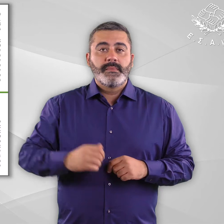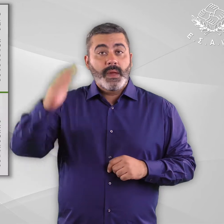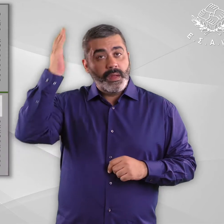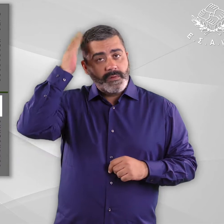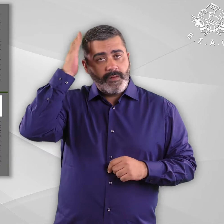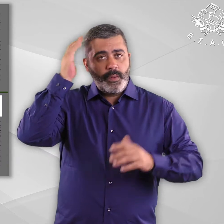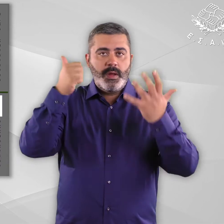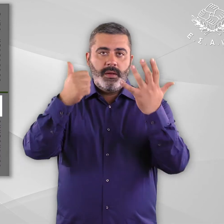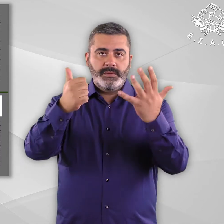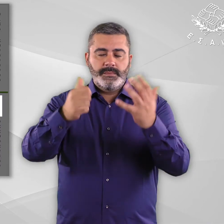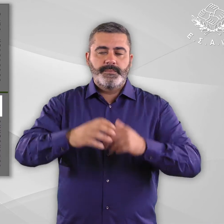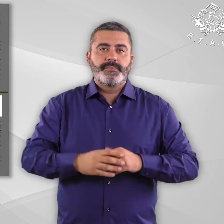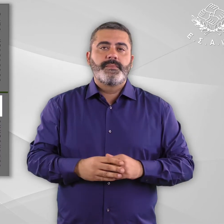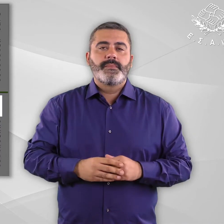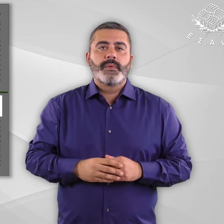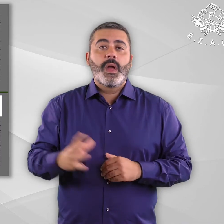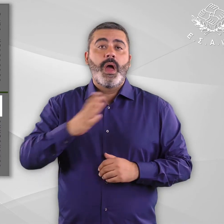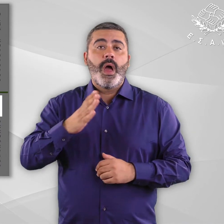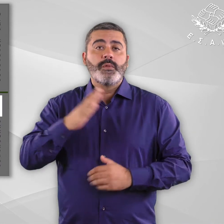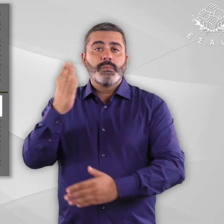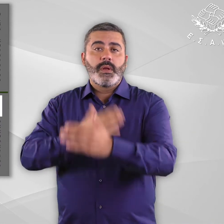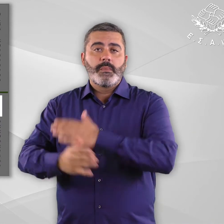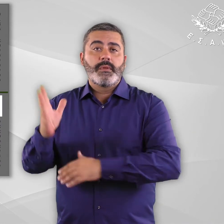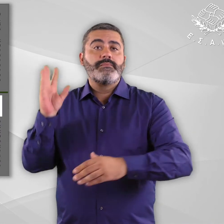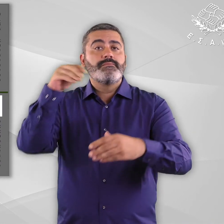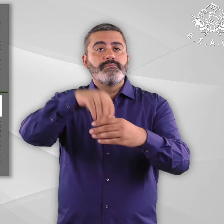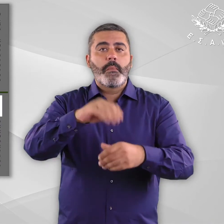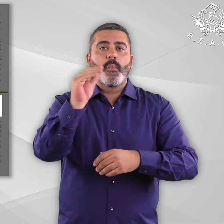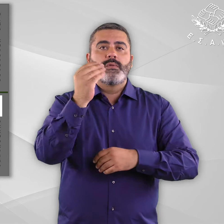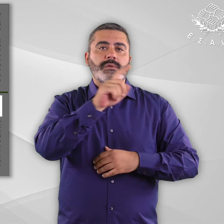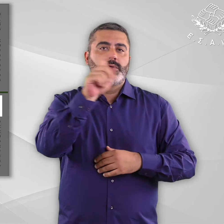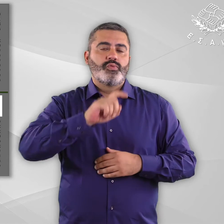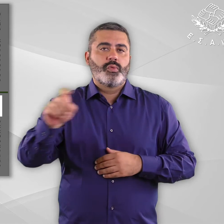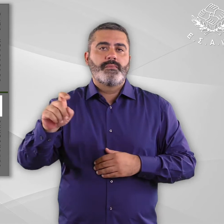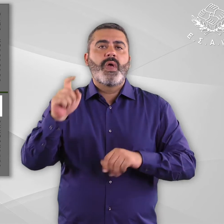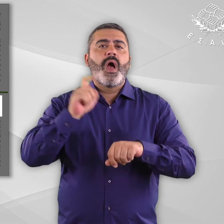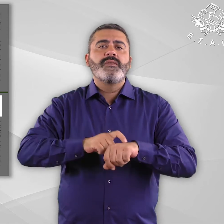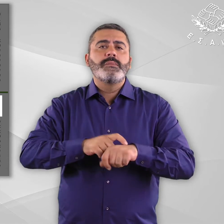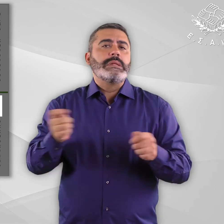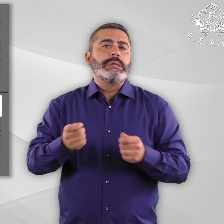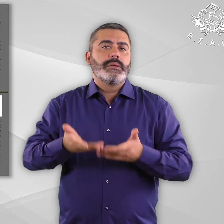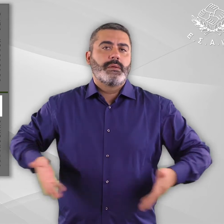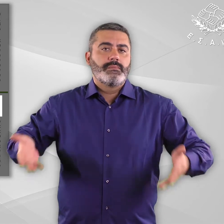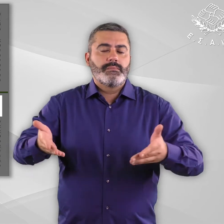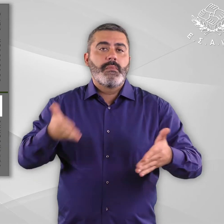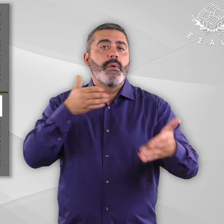Κεφάλαιο 6. Συμμετοχή των ατόμων με αναπηρία στην πολιτιστική ζωή, υφιστάμενη κατάσταση, εμπόδια και